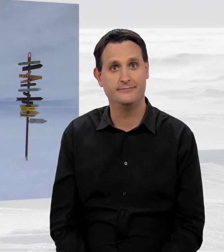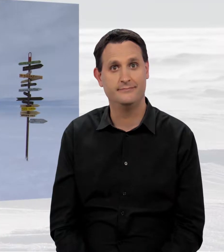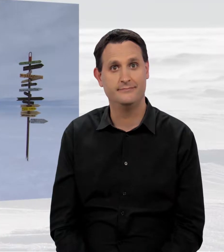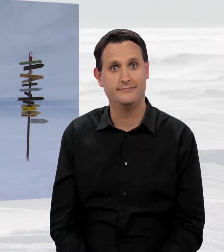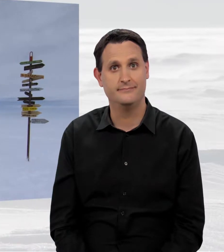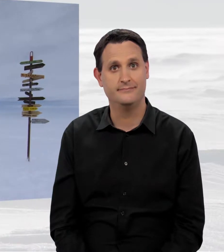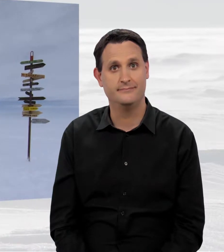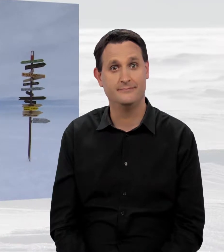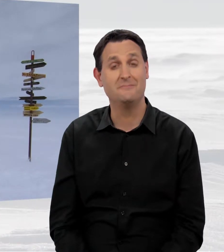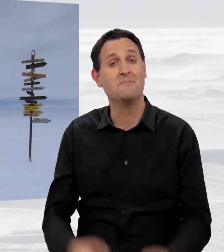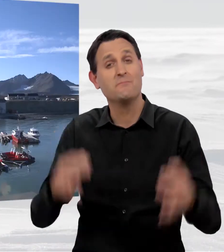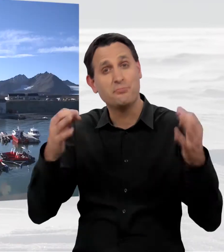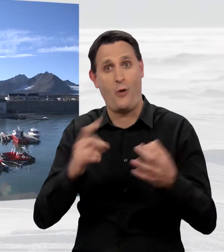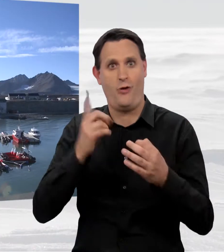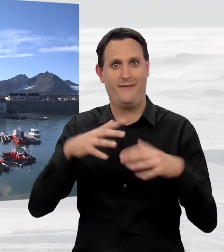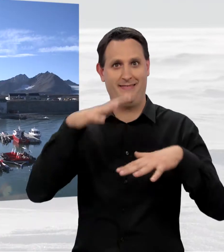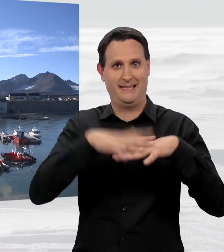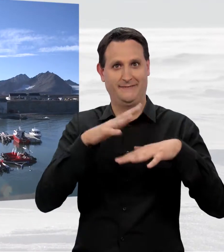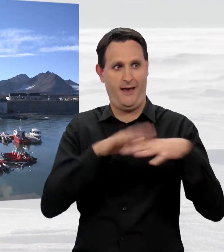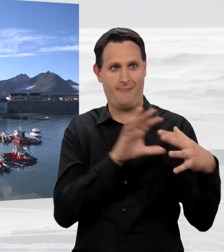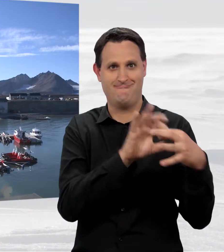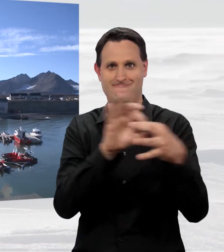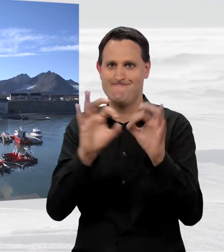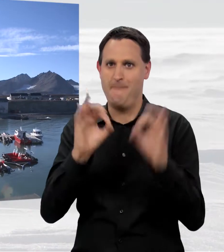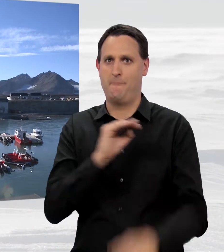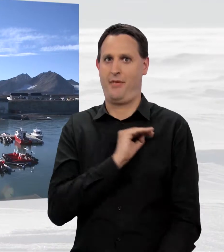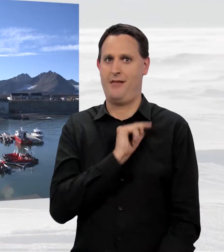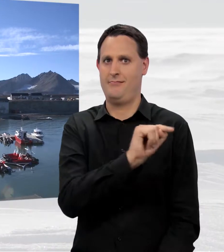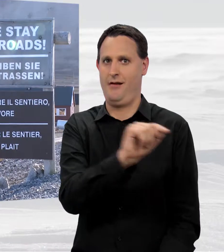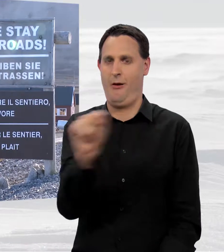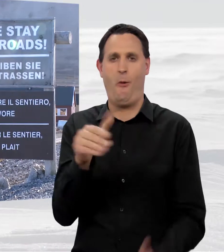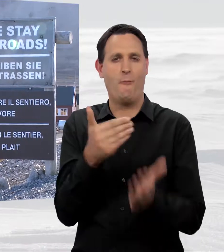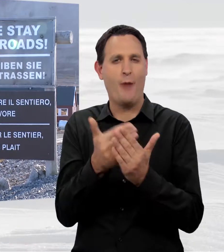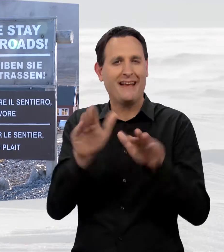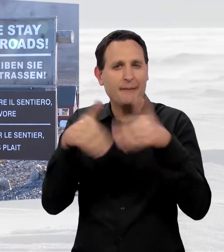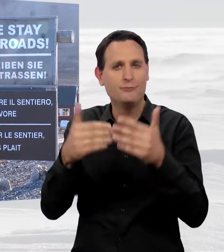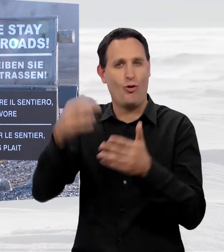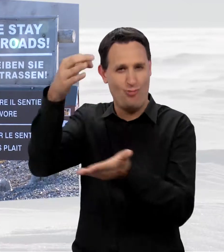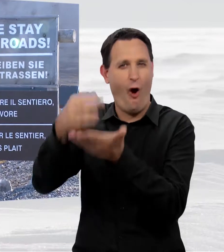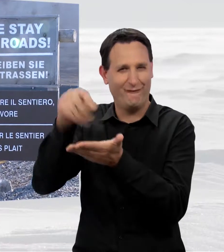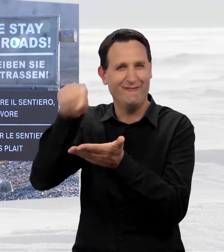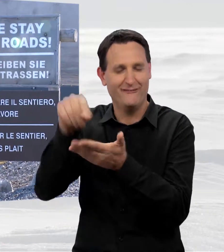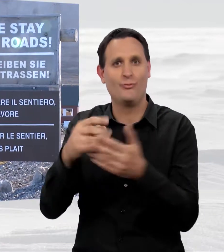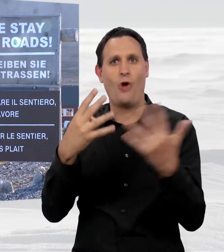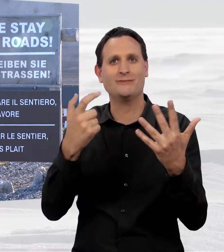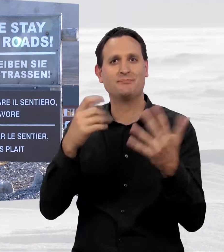Man braucht auch ein Netzwerk an guten Partnern. Zum Beispiel auf 79 Grad Nord,